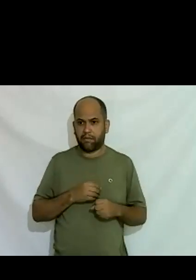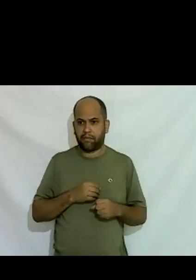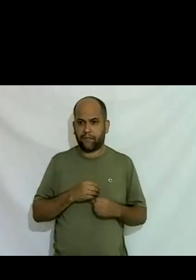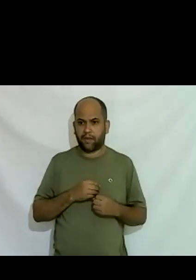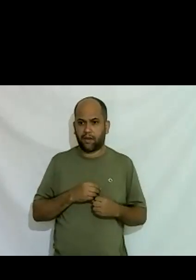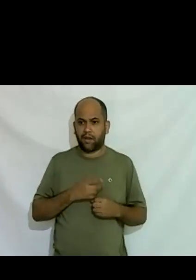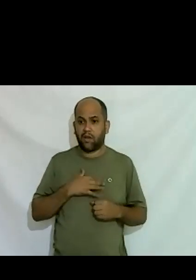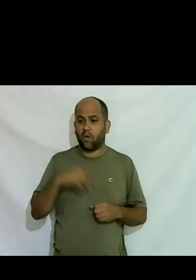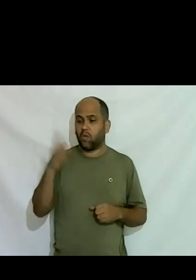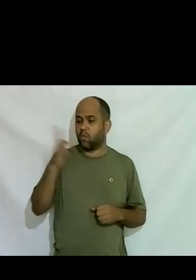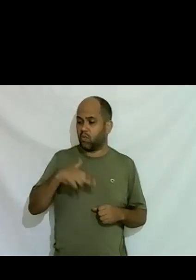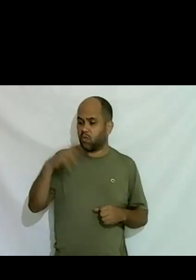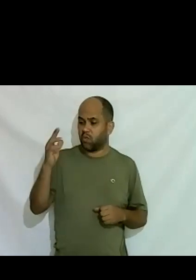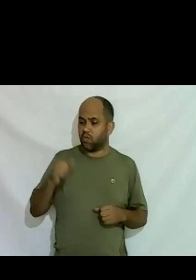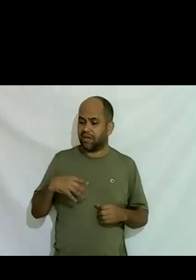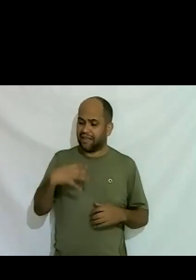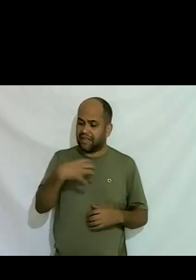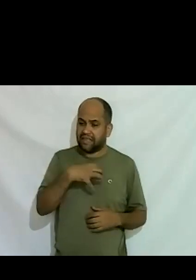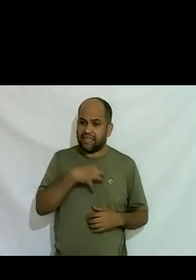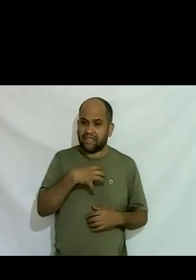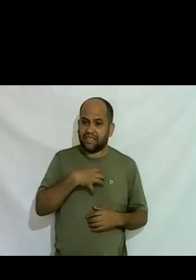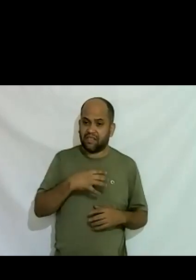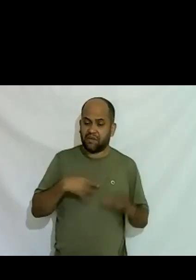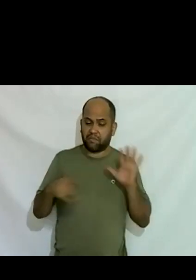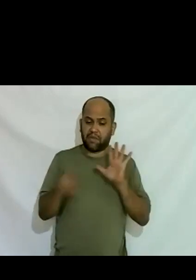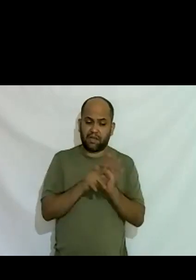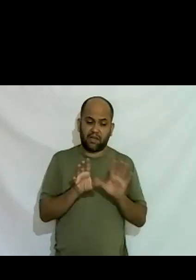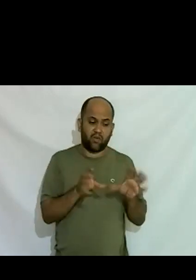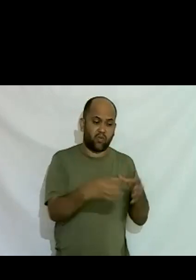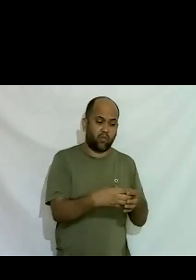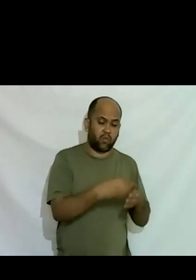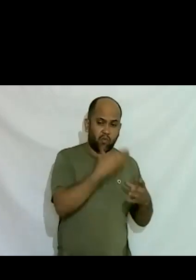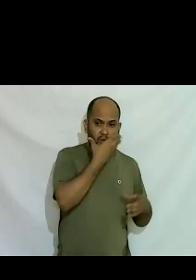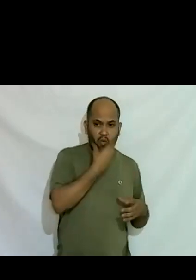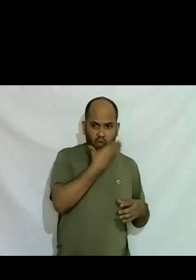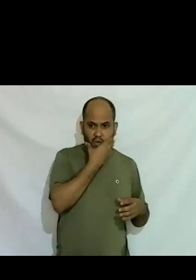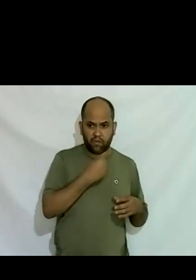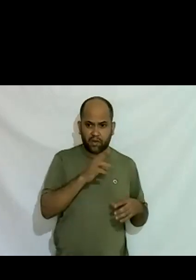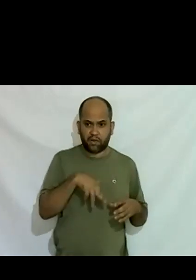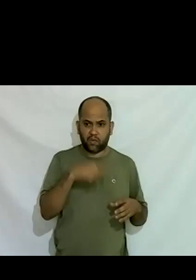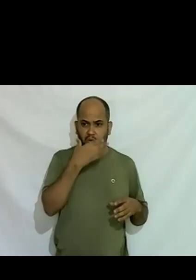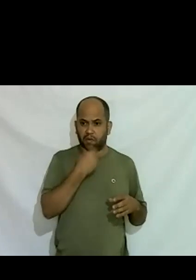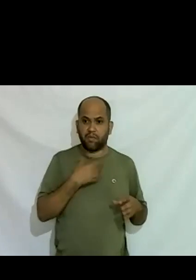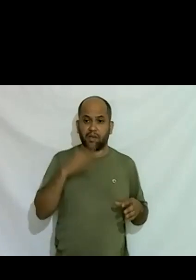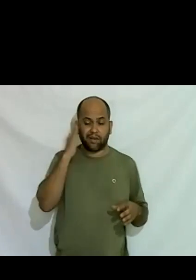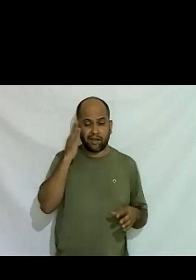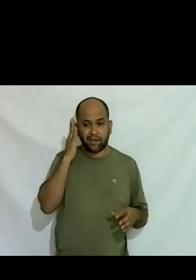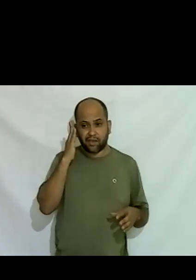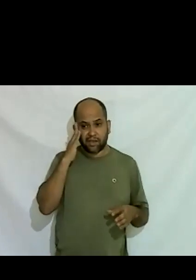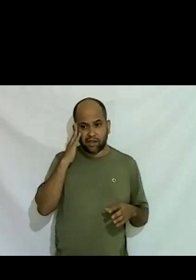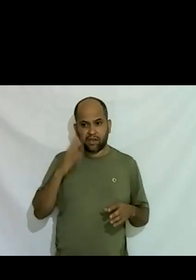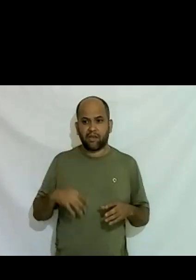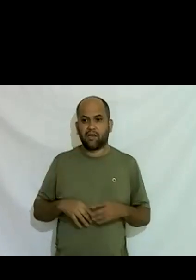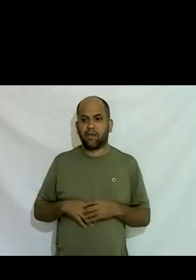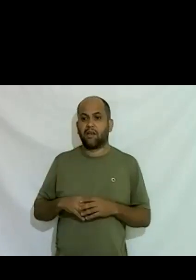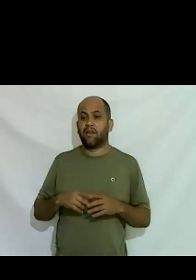senti plenamente parte desse universo do universo masculino mas eu entendi que eu ia ter que performatizar